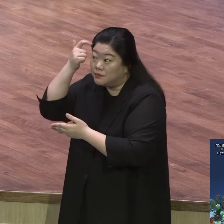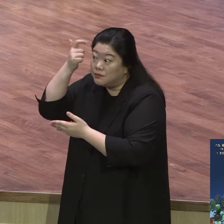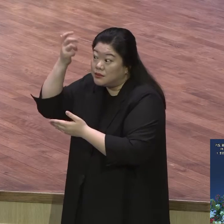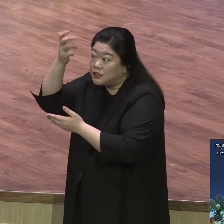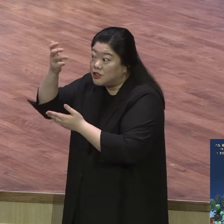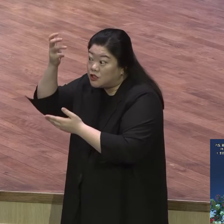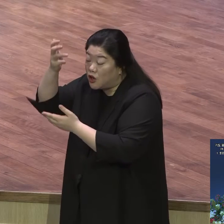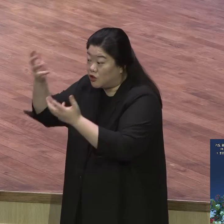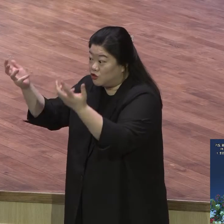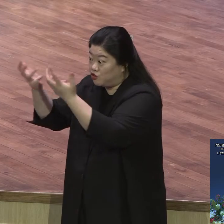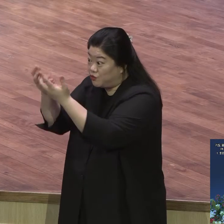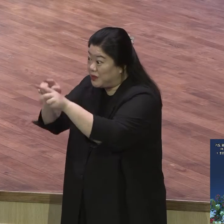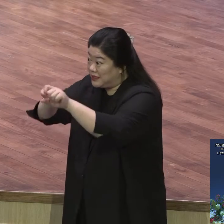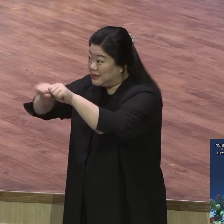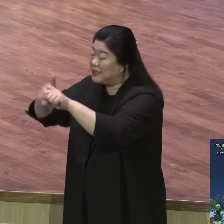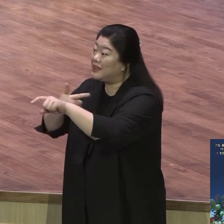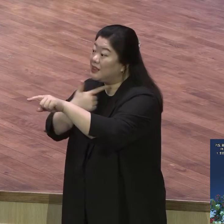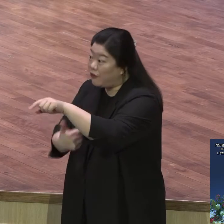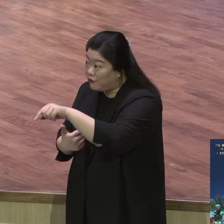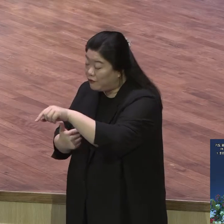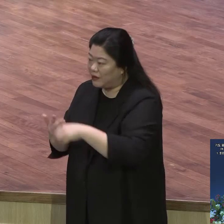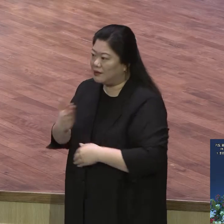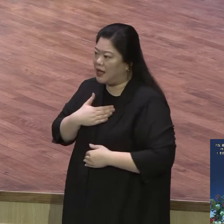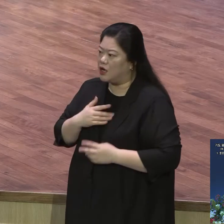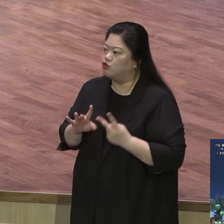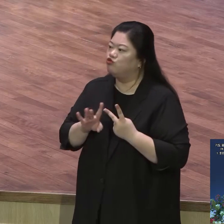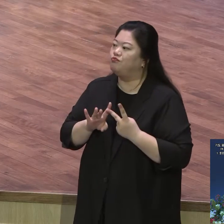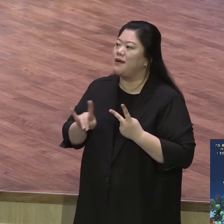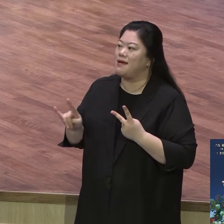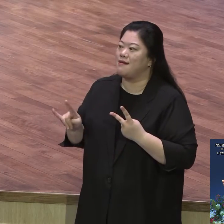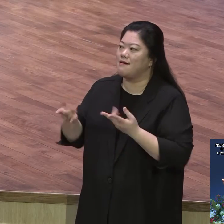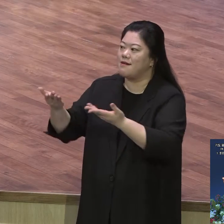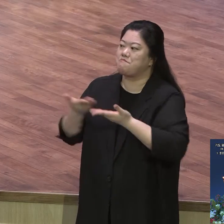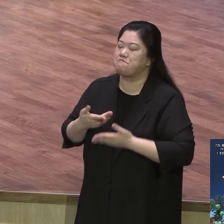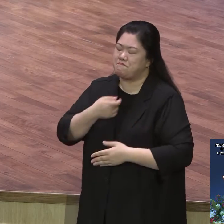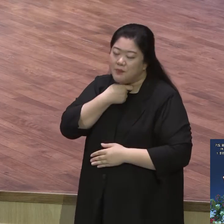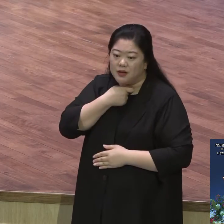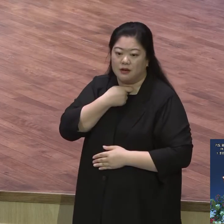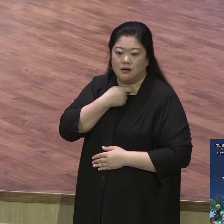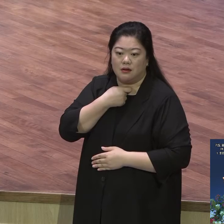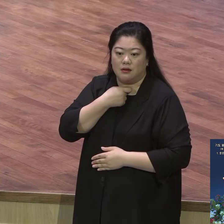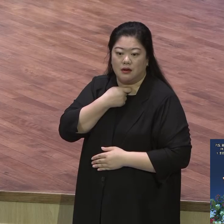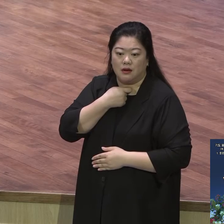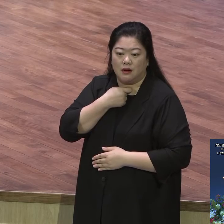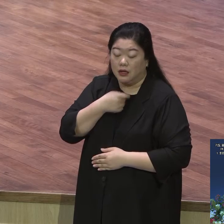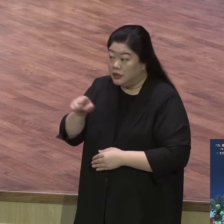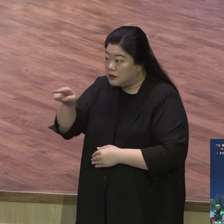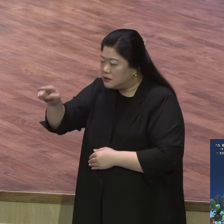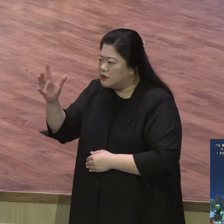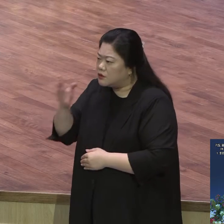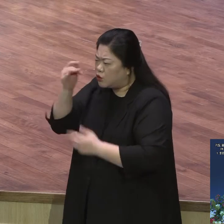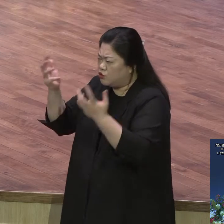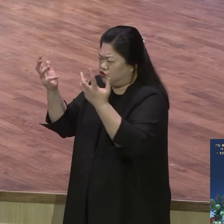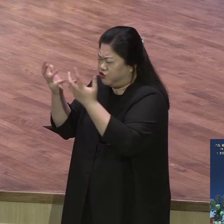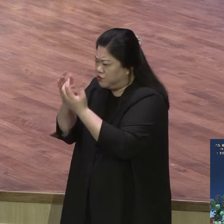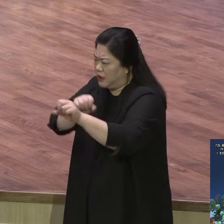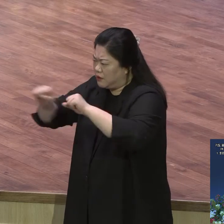임하기를 원합니다 그랬어요 당신을 통해서 역사 그 성령의 역사 나에게 갑줄로